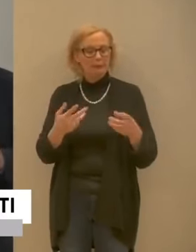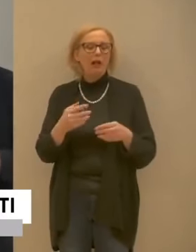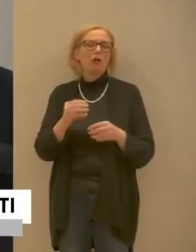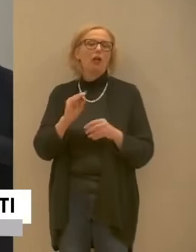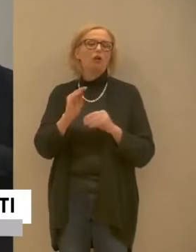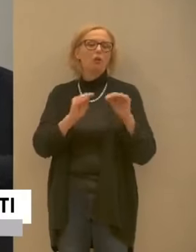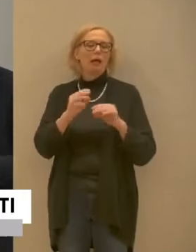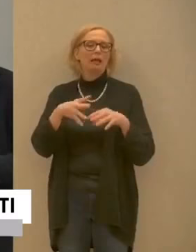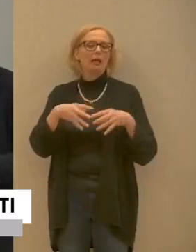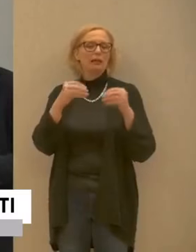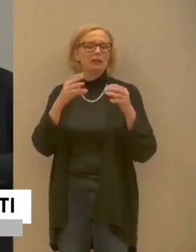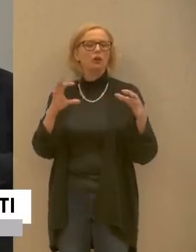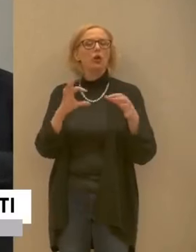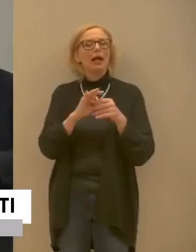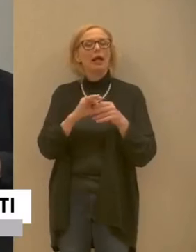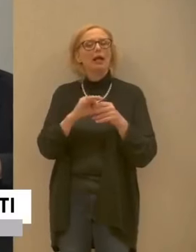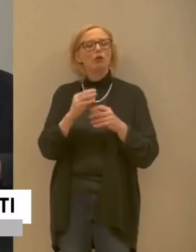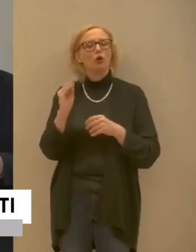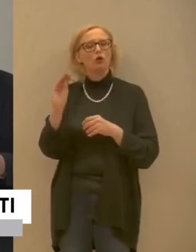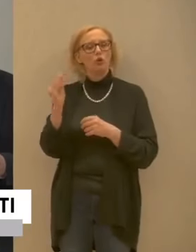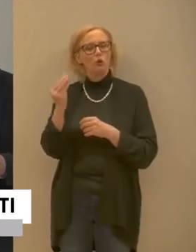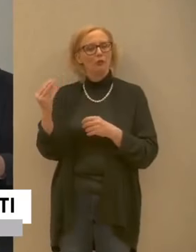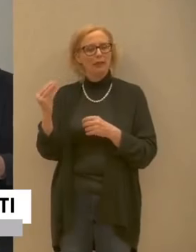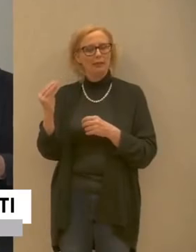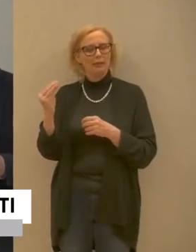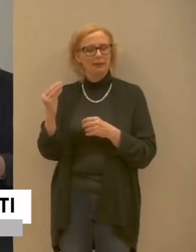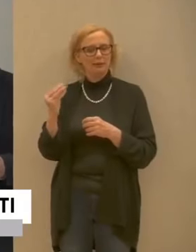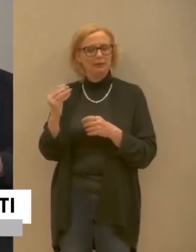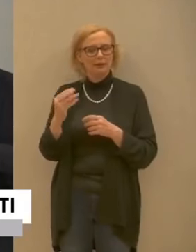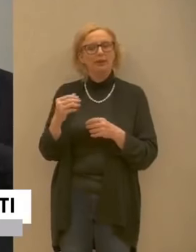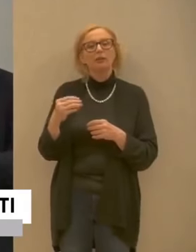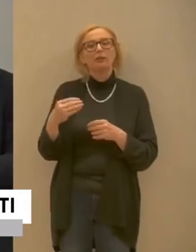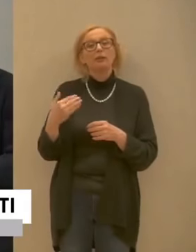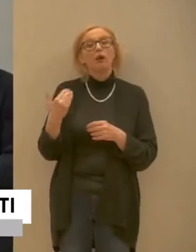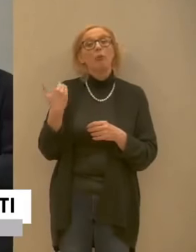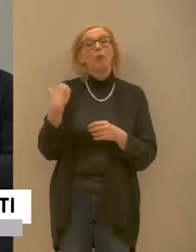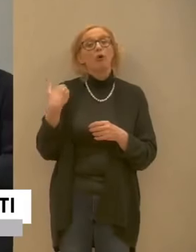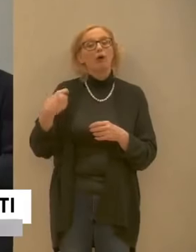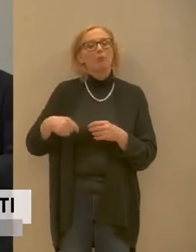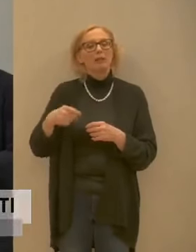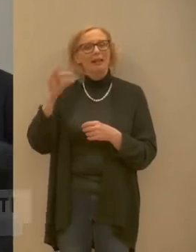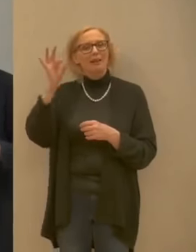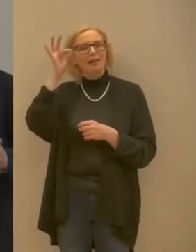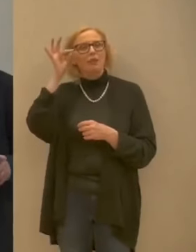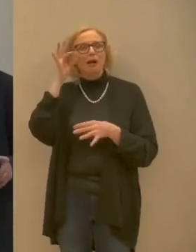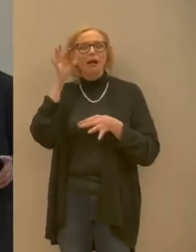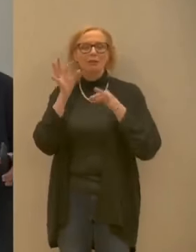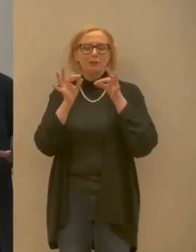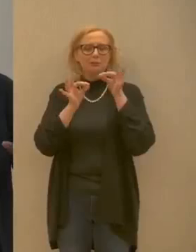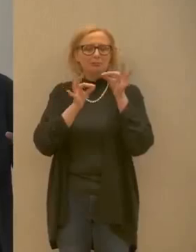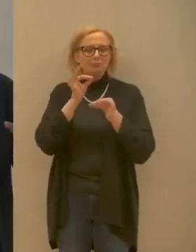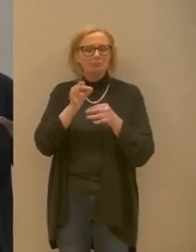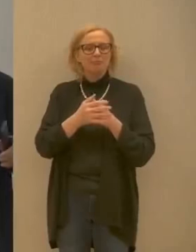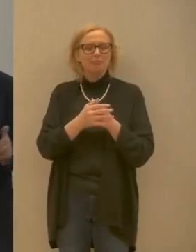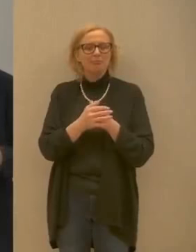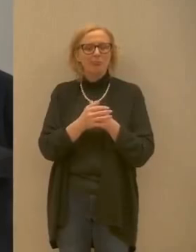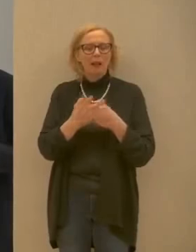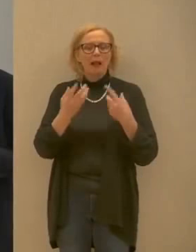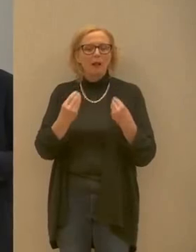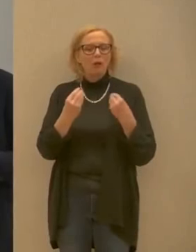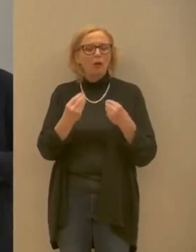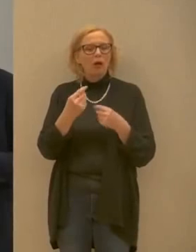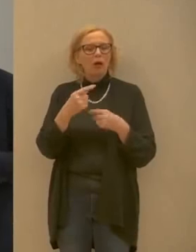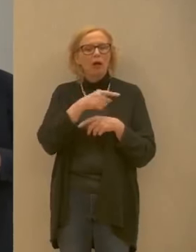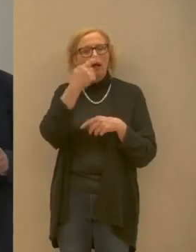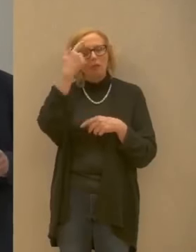riguardano i giovani come dicevo poco fa con il presidente Fugatti che aveva fatto l'intervento ci chiedono quanti sono